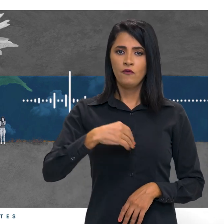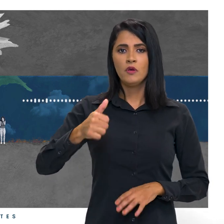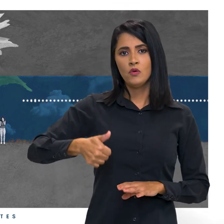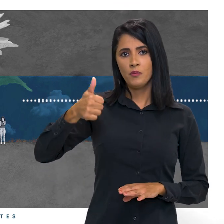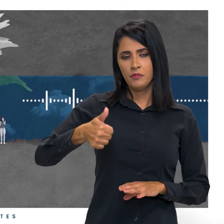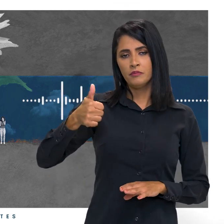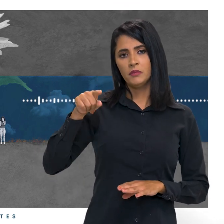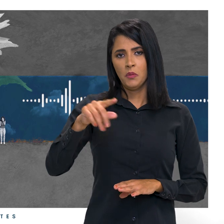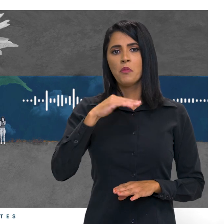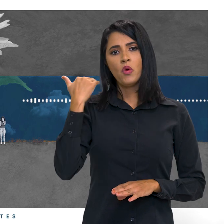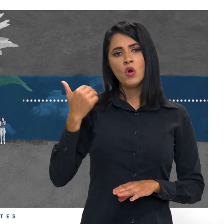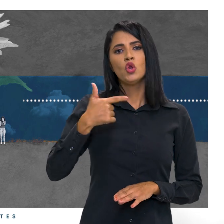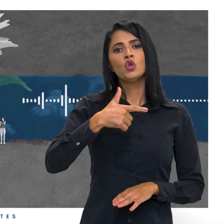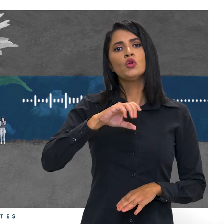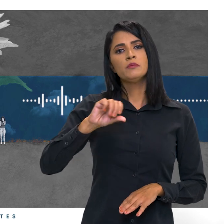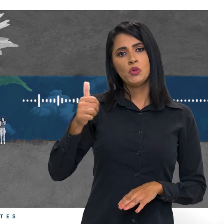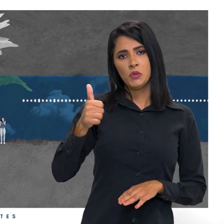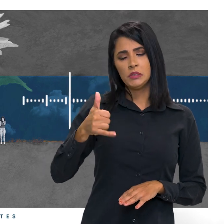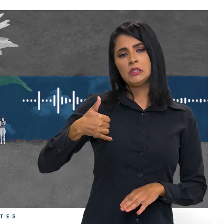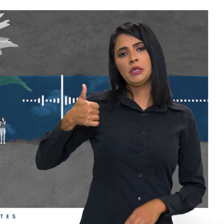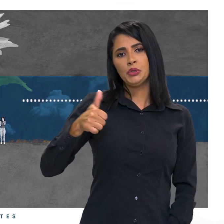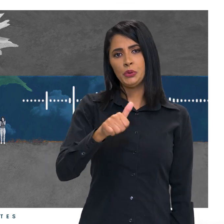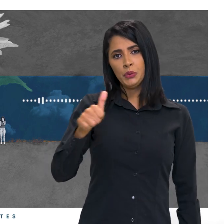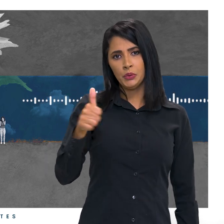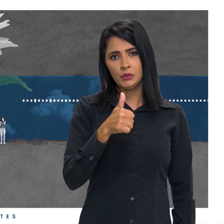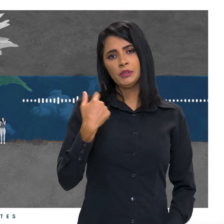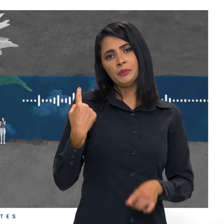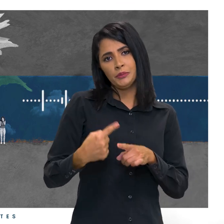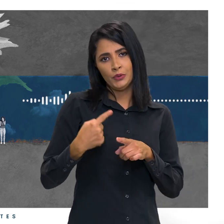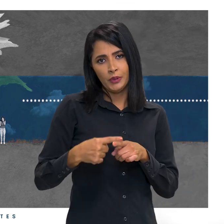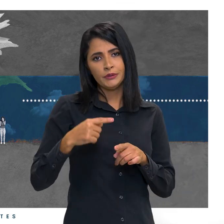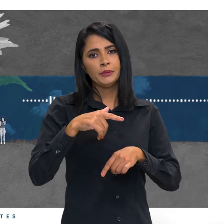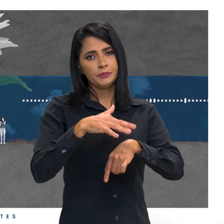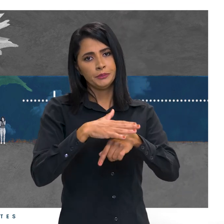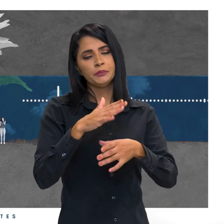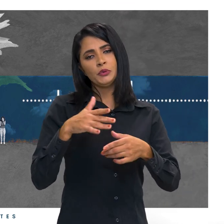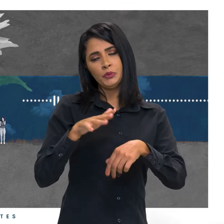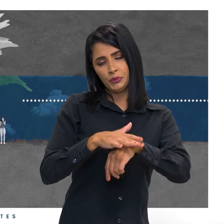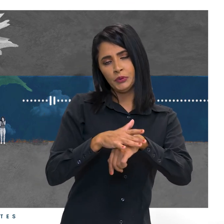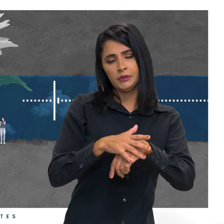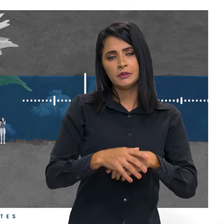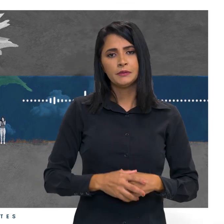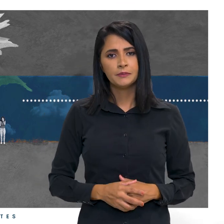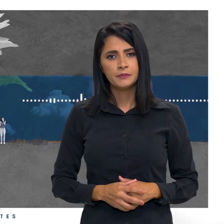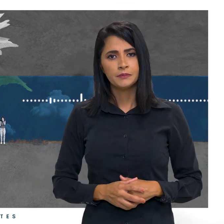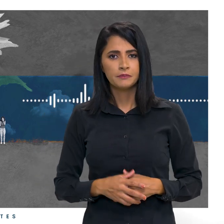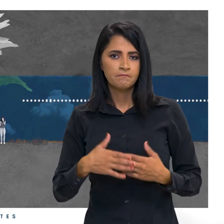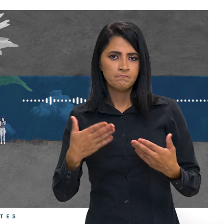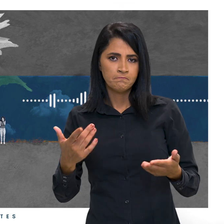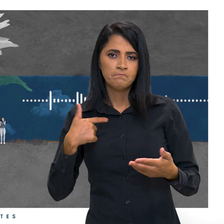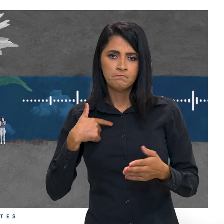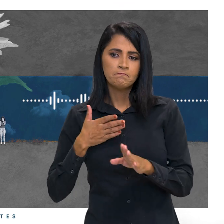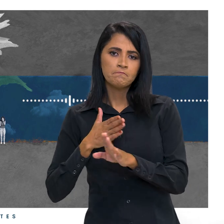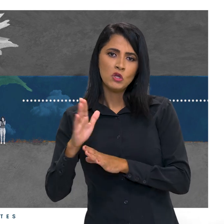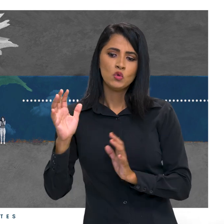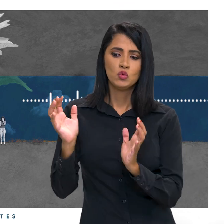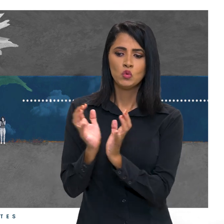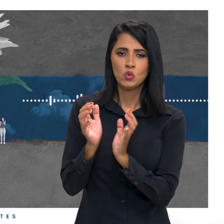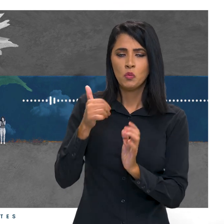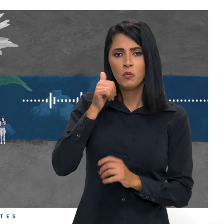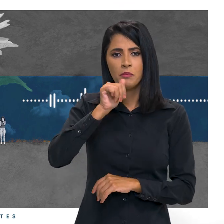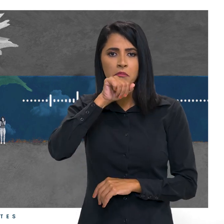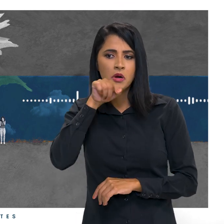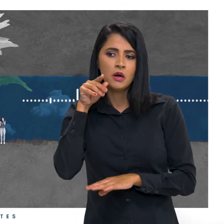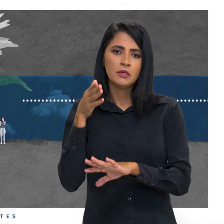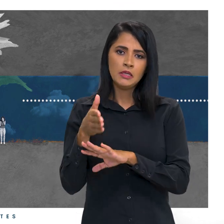em 2011, aos 11 anos, por conta de problemas causados pela doença. Daí eu me reuni com algum grupo de mães.